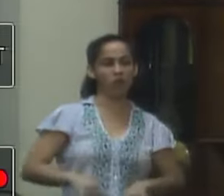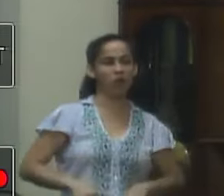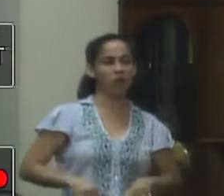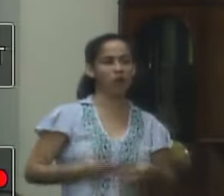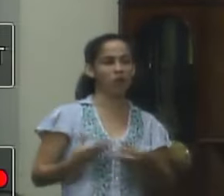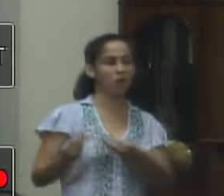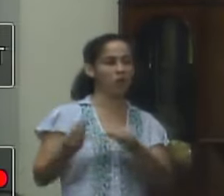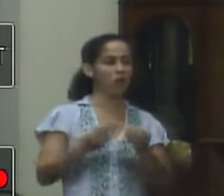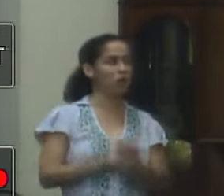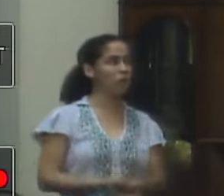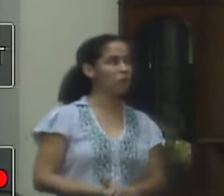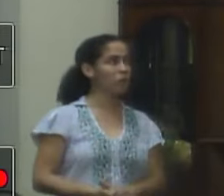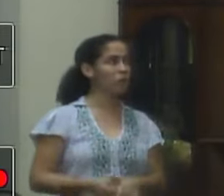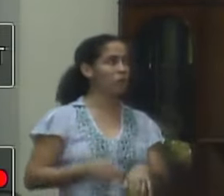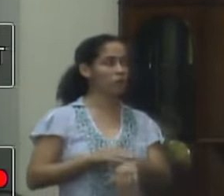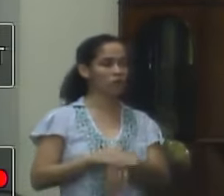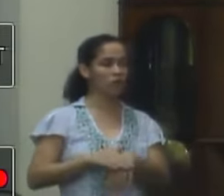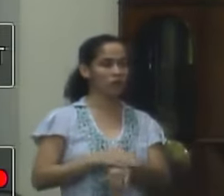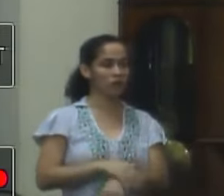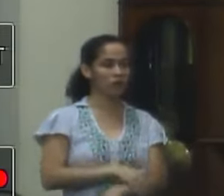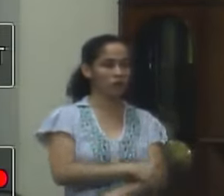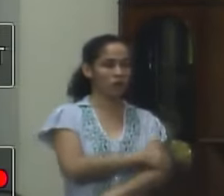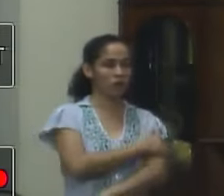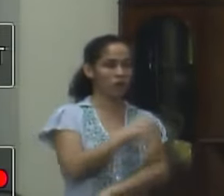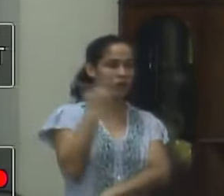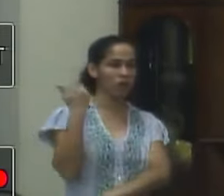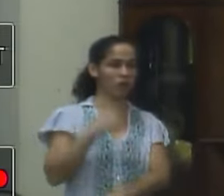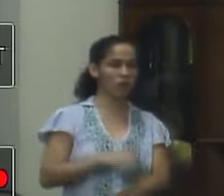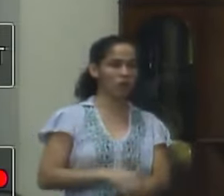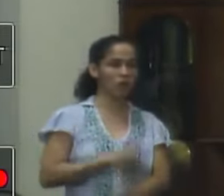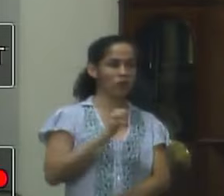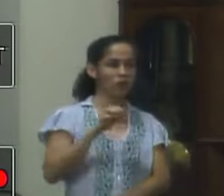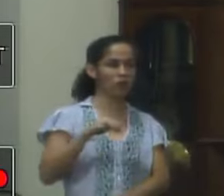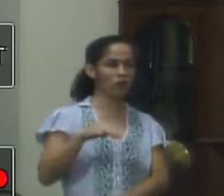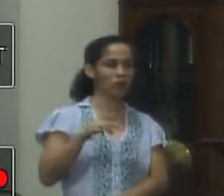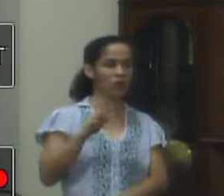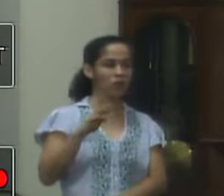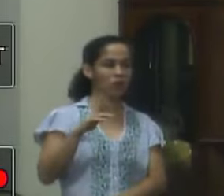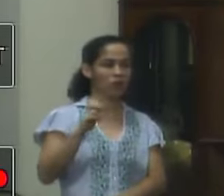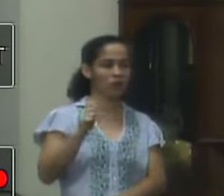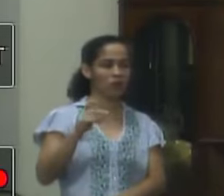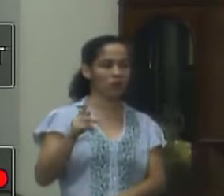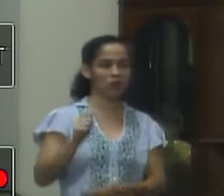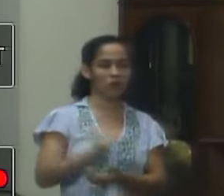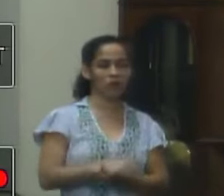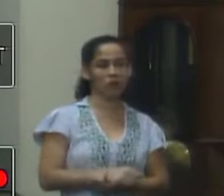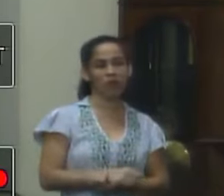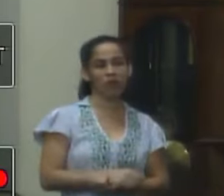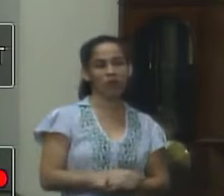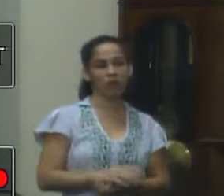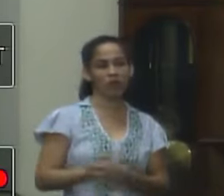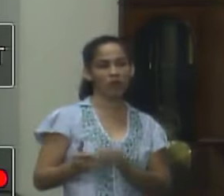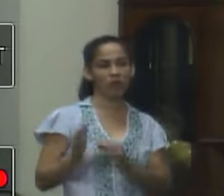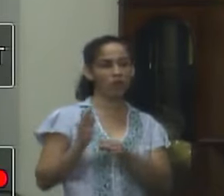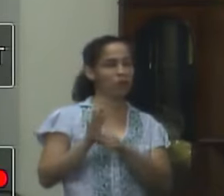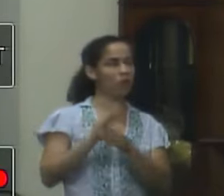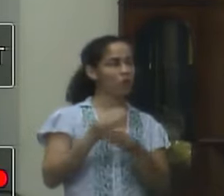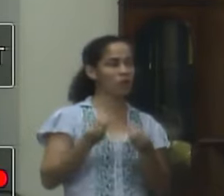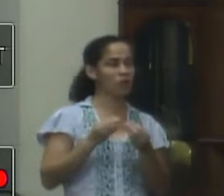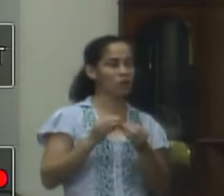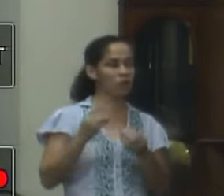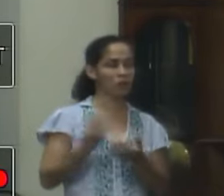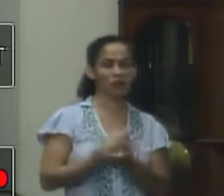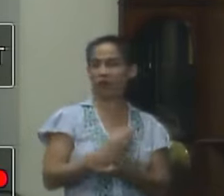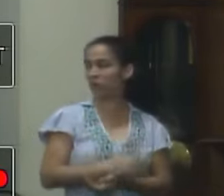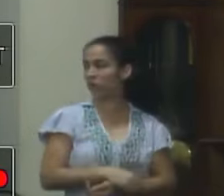proposta vou conversar com você a respeito disso vou conversar mais uma vez com o pessoal da Embrapa para a gente poder abraçar a causa daquele porque lá não temos um